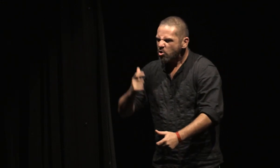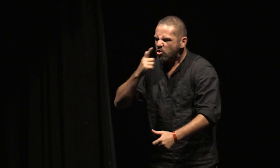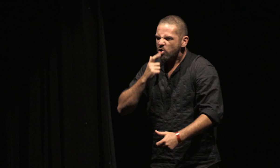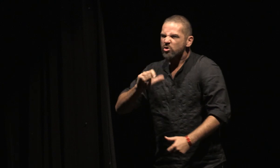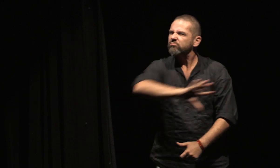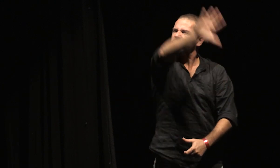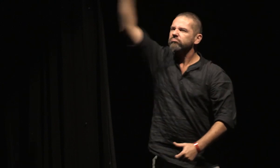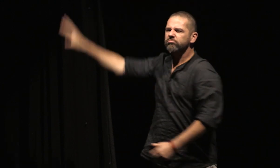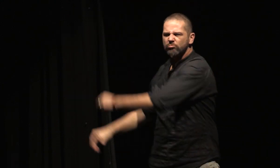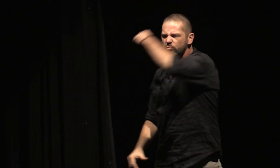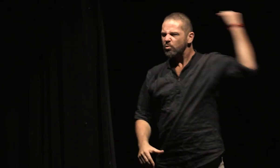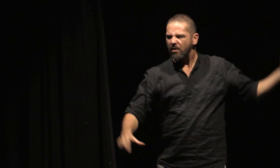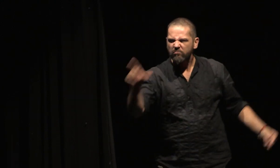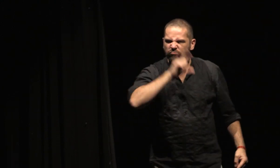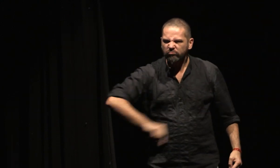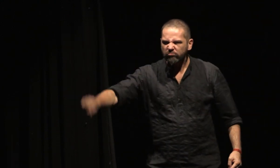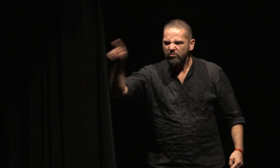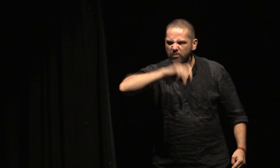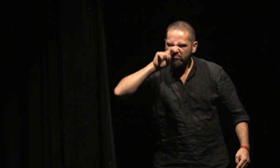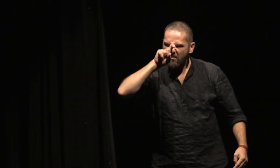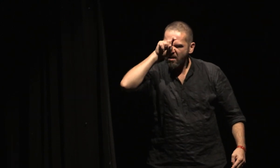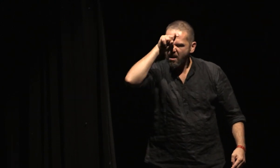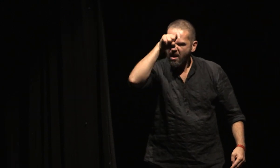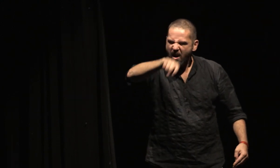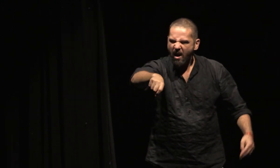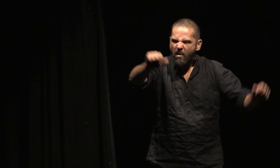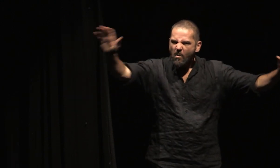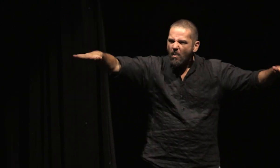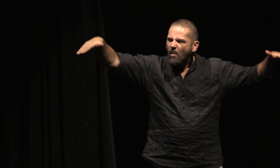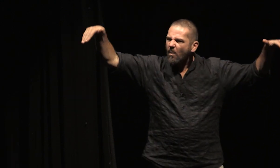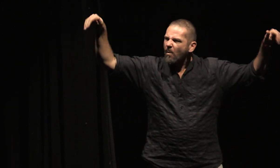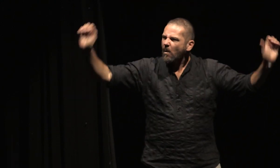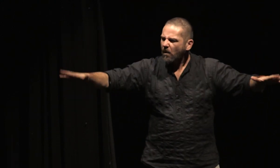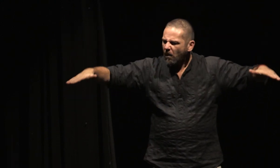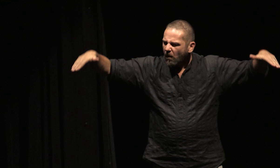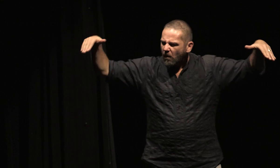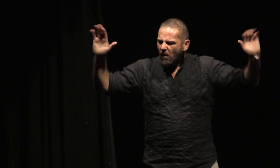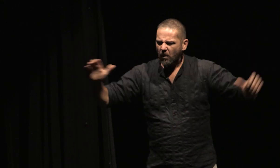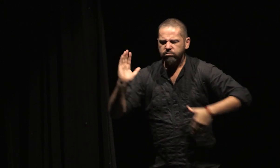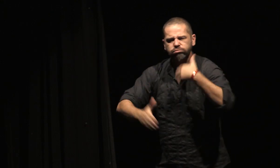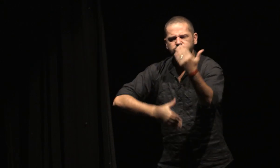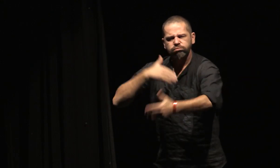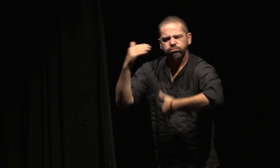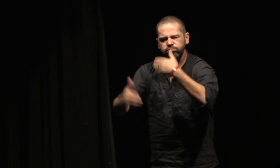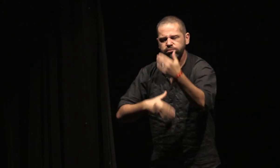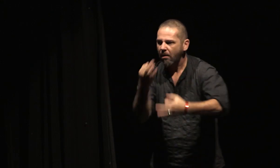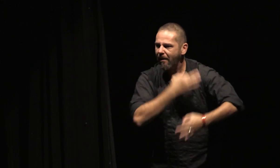Plus tard, il me parla de son premier amour. De rue lointaine. Dès l'action après la guerre.